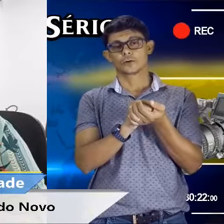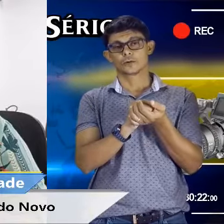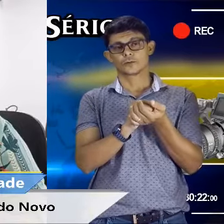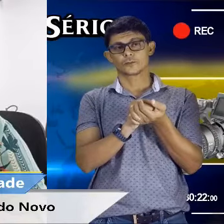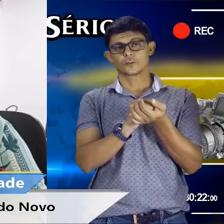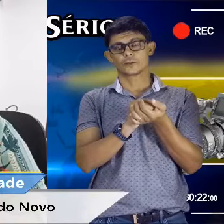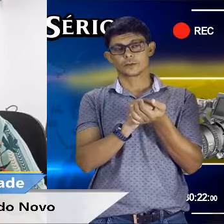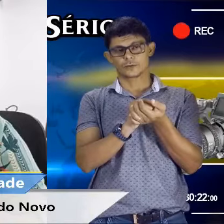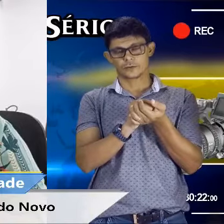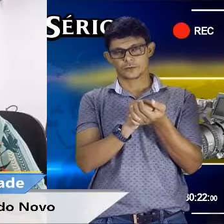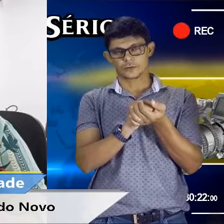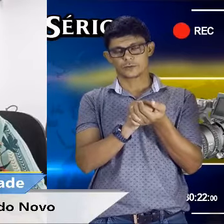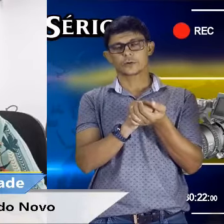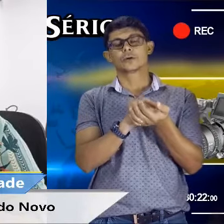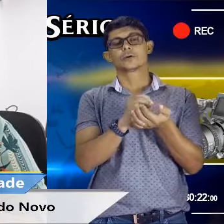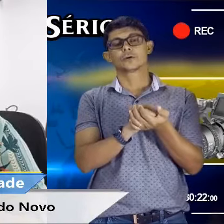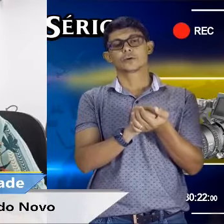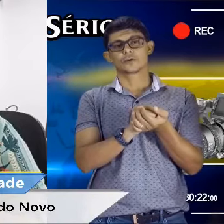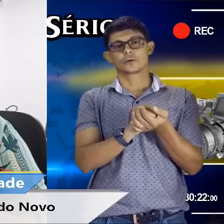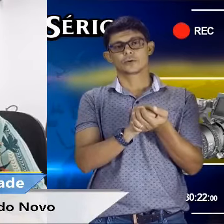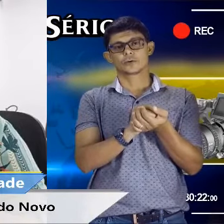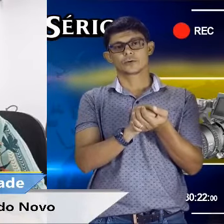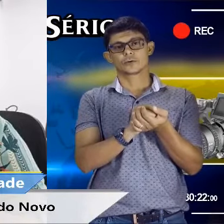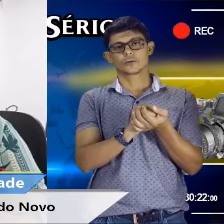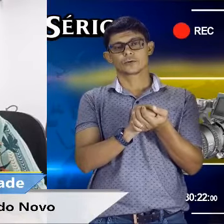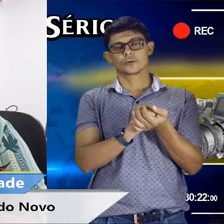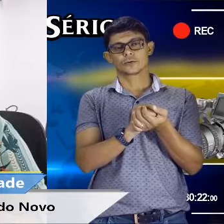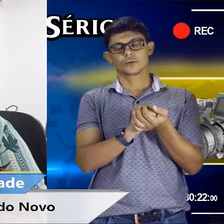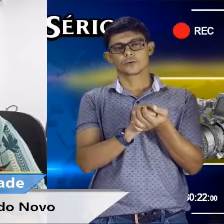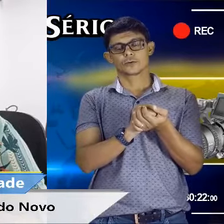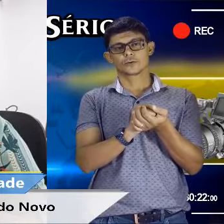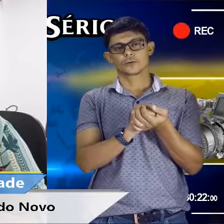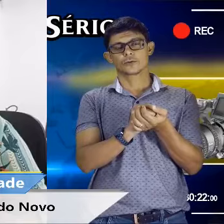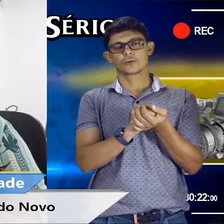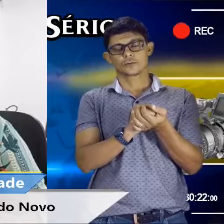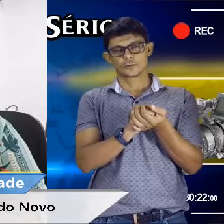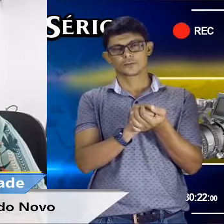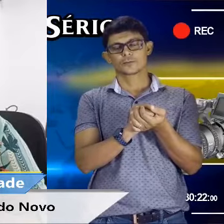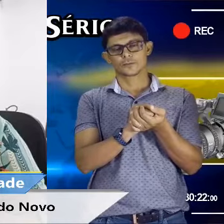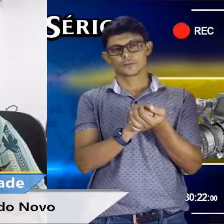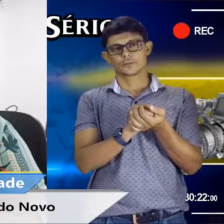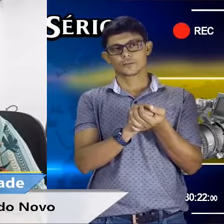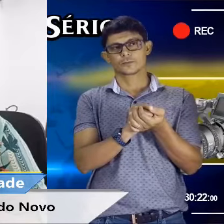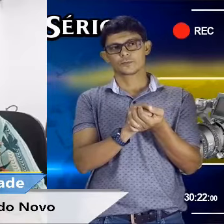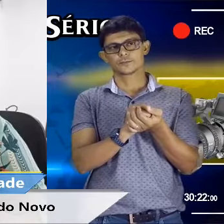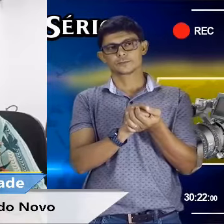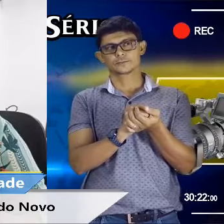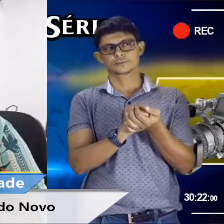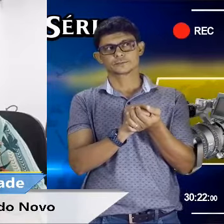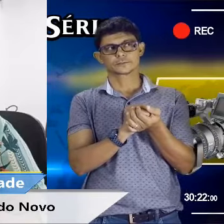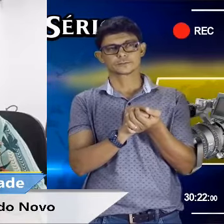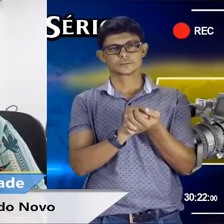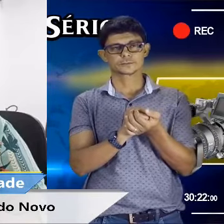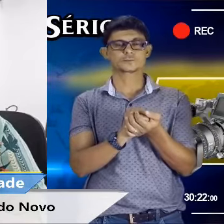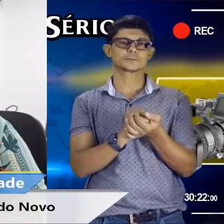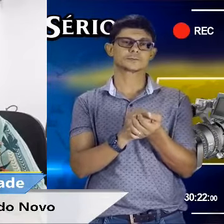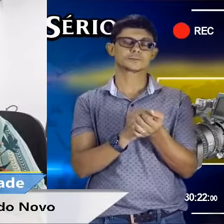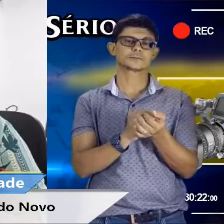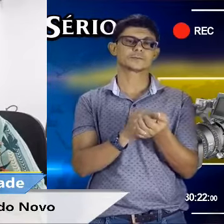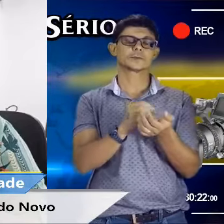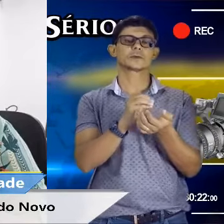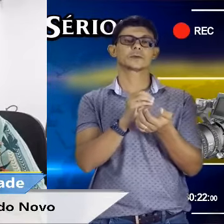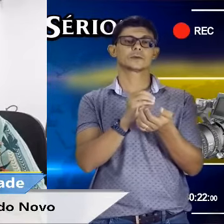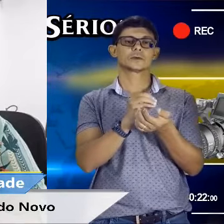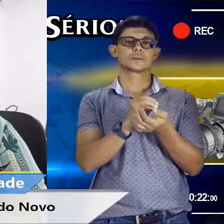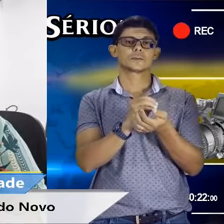acesso para os nossos produtores. Enquanto eles não dêem esse acesso, eles têm que liberar liberar e tranquilizar a